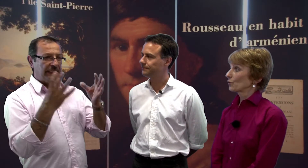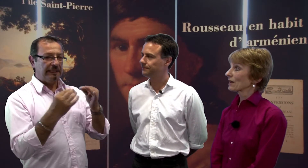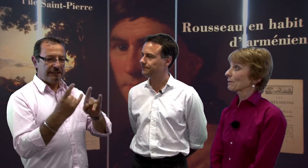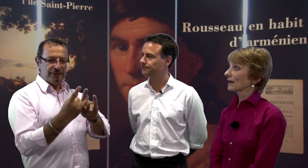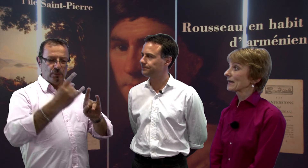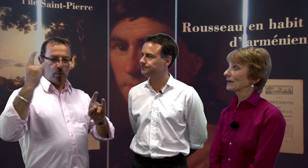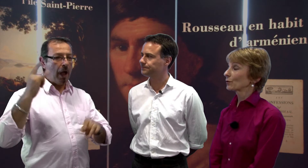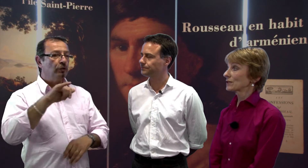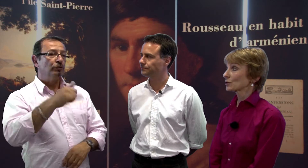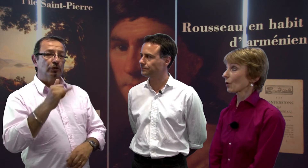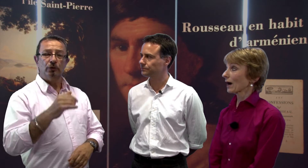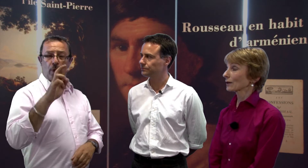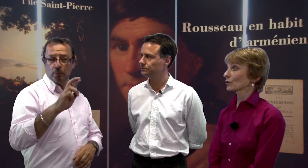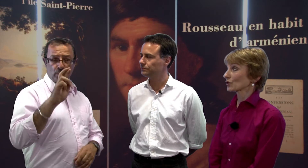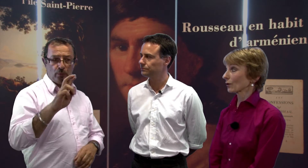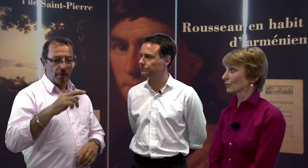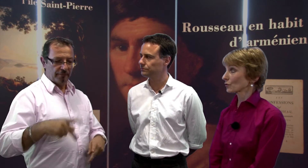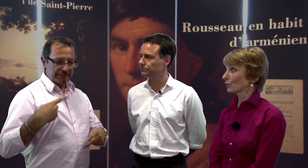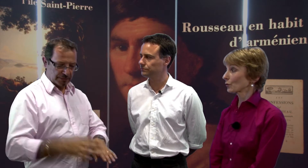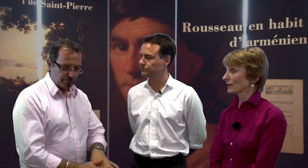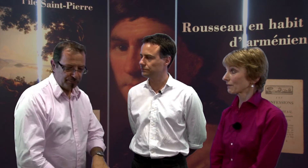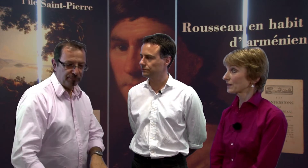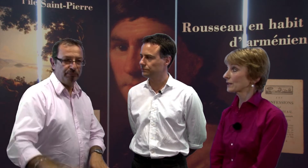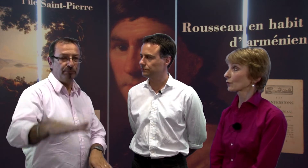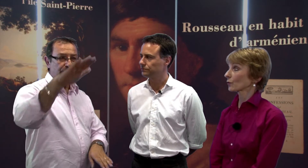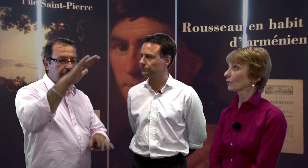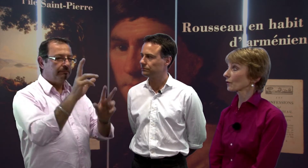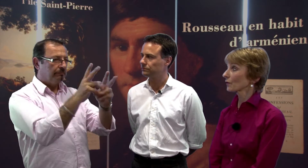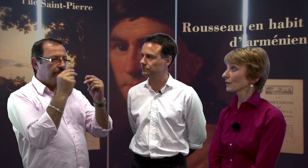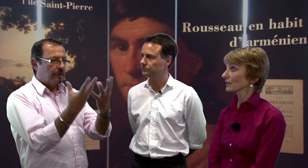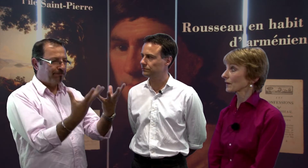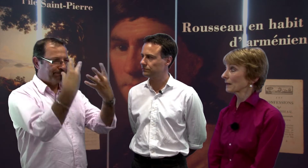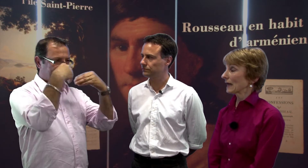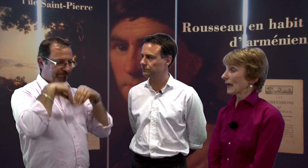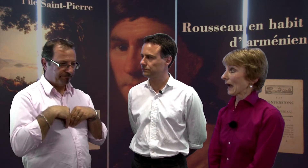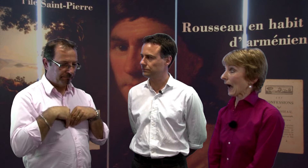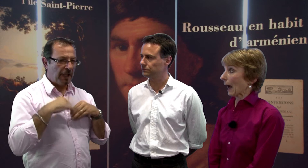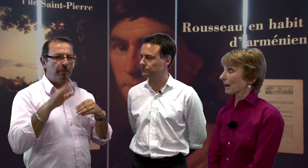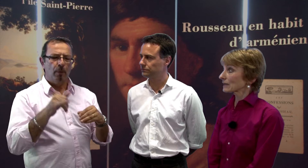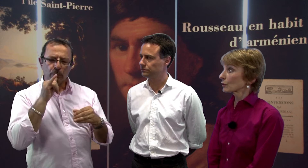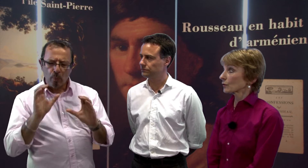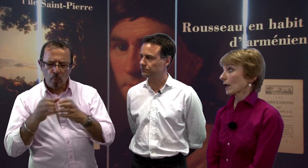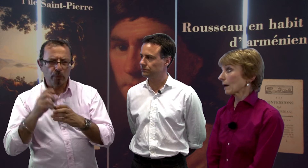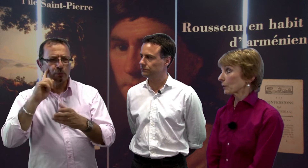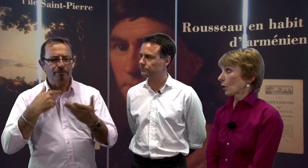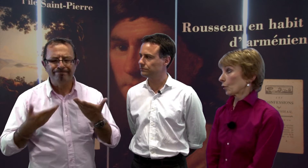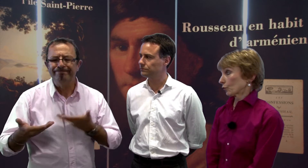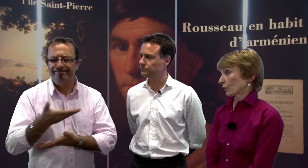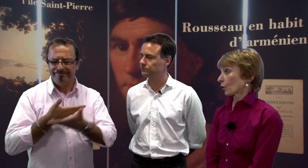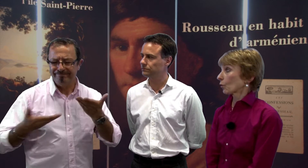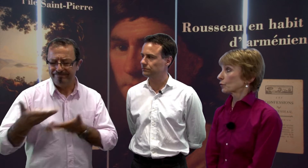Vous nous avez parlé de l'histoire de Jean-Jacques Rousseau, de sa vie, de son enfance. À partir de cela,